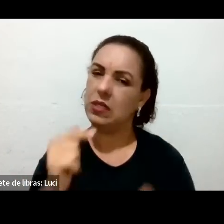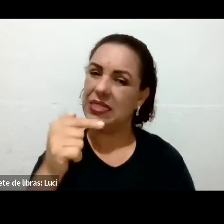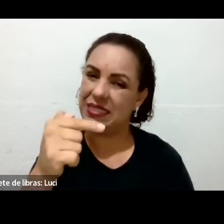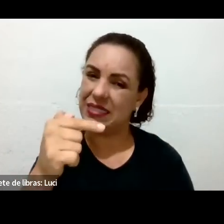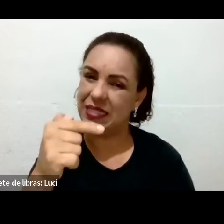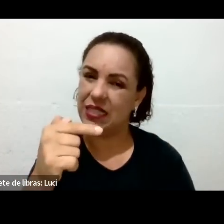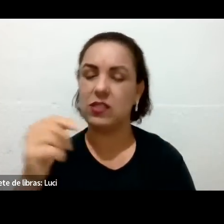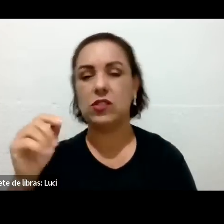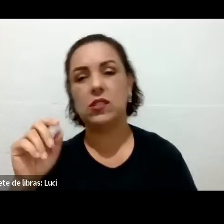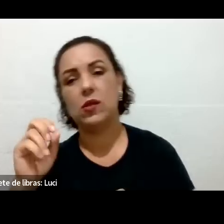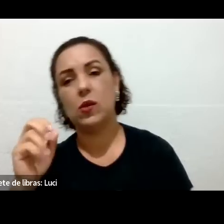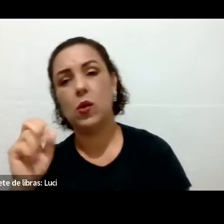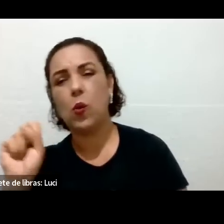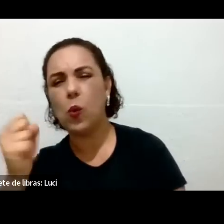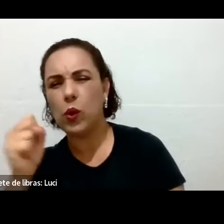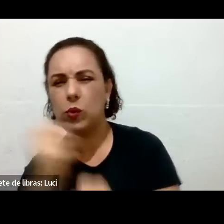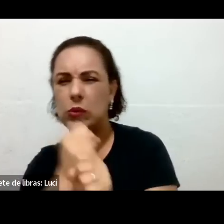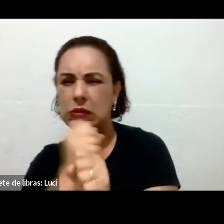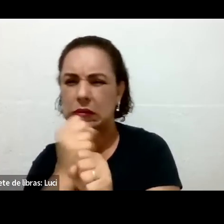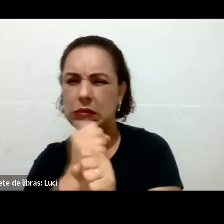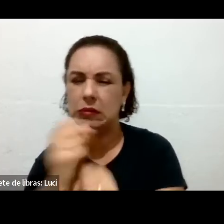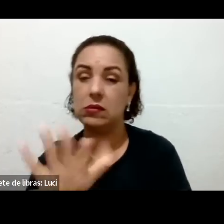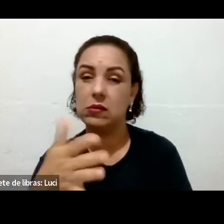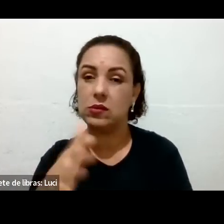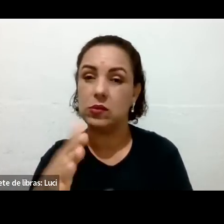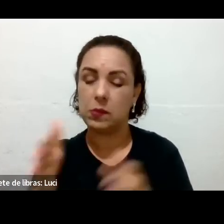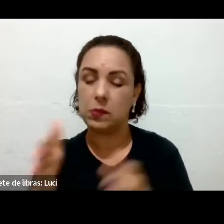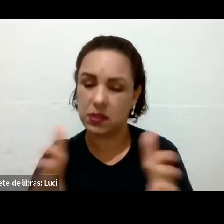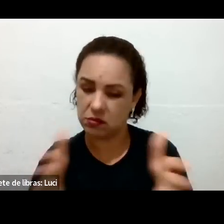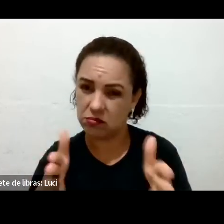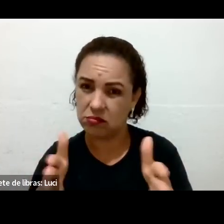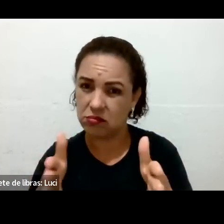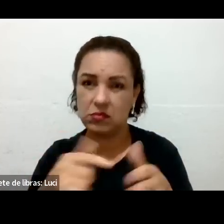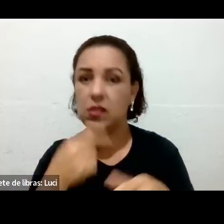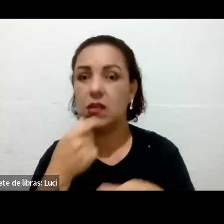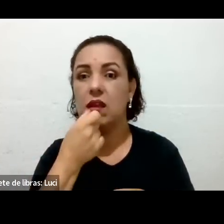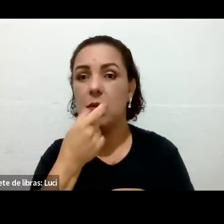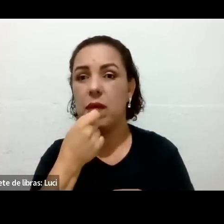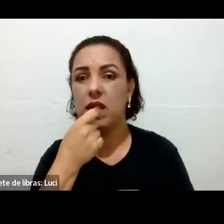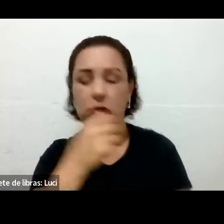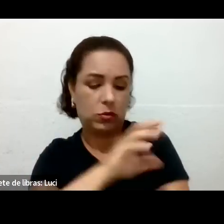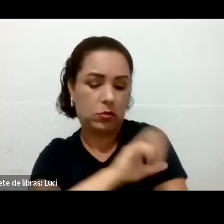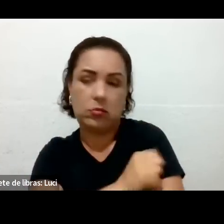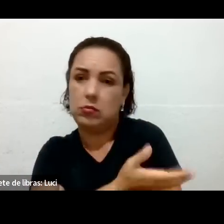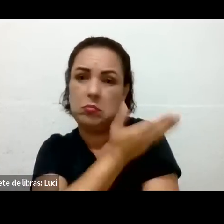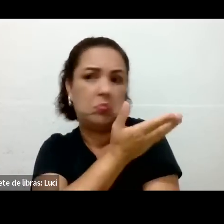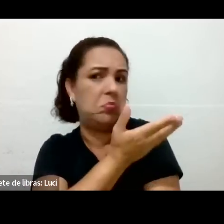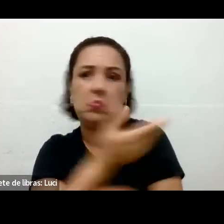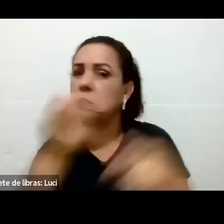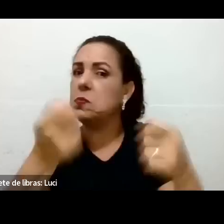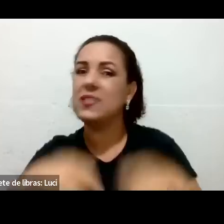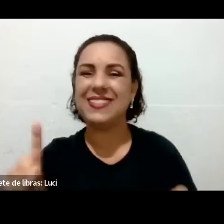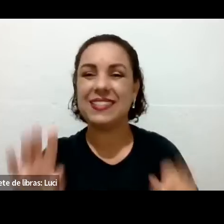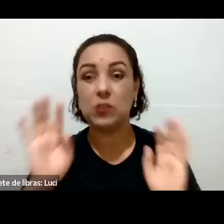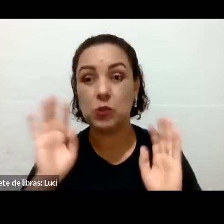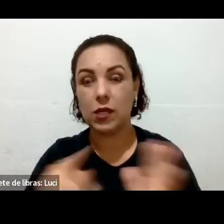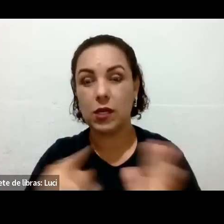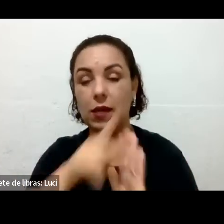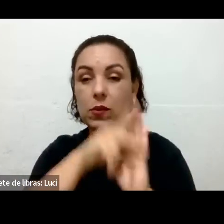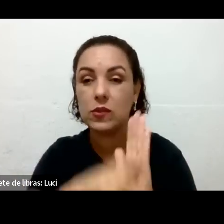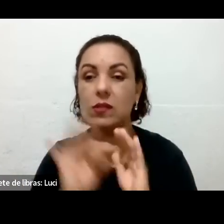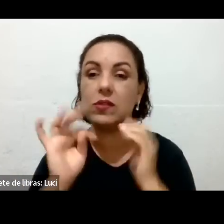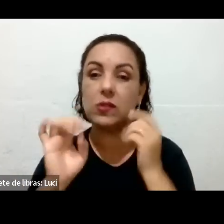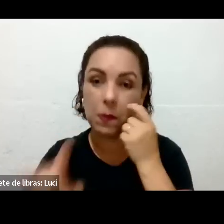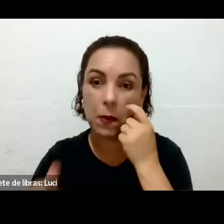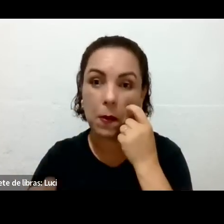uso de remédio, muito menos para a pressão. Então, não é fato que outras pessoas têm que você está fadada a ter também.